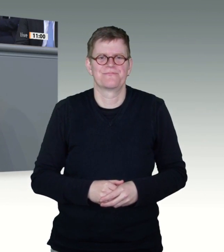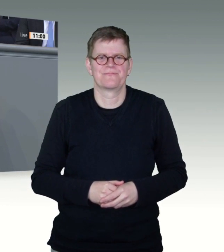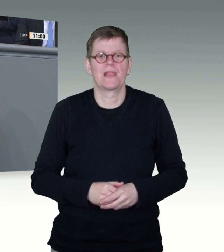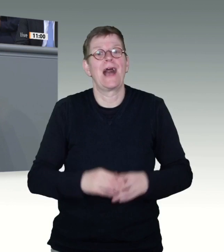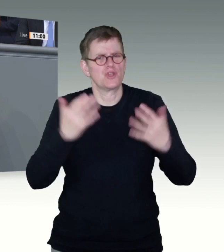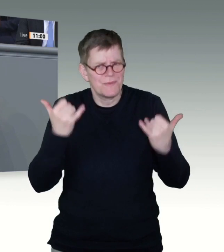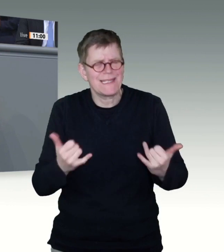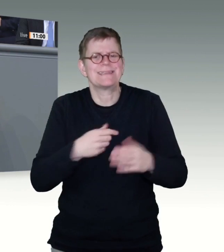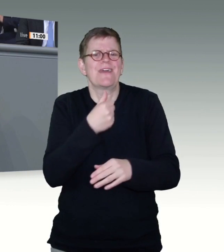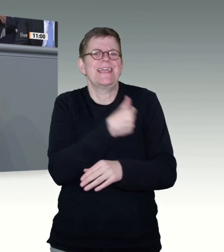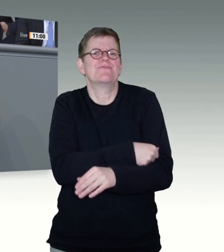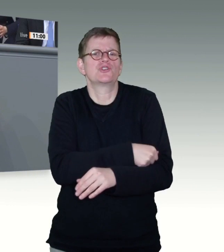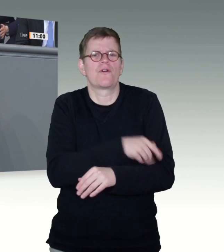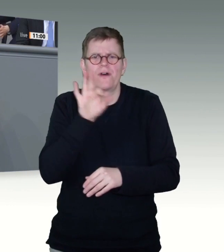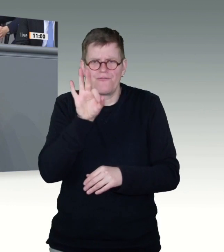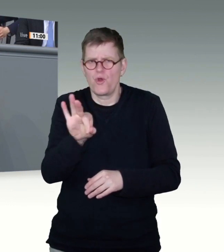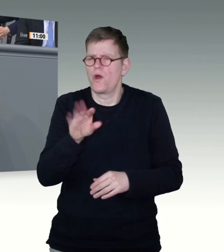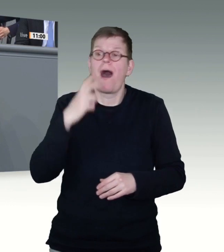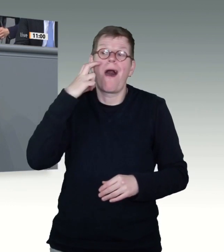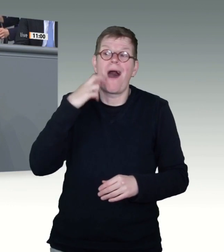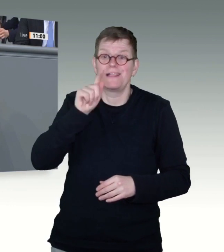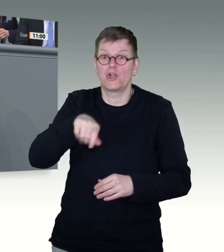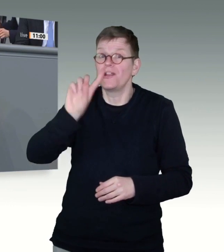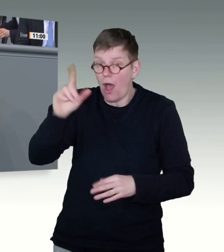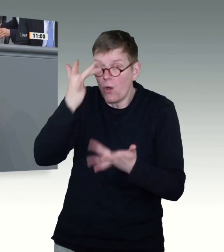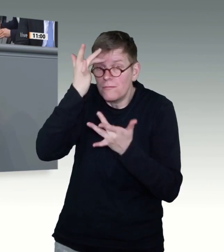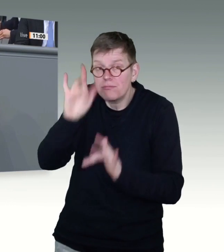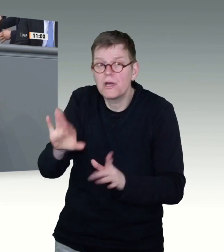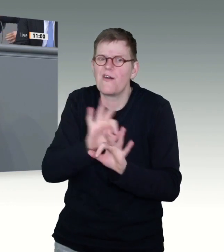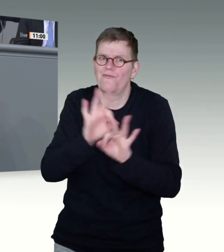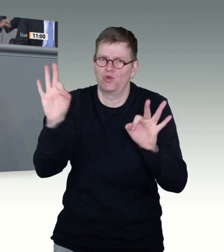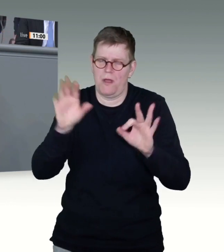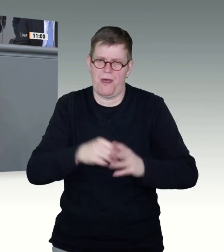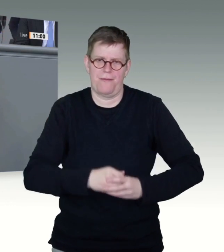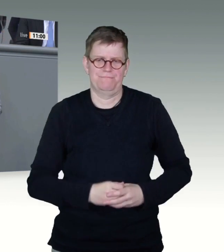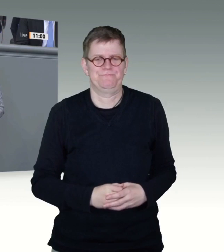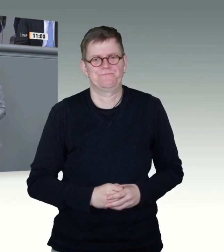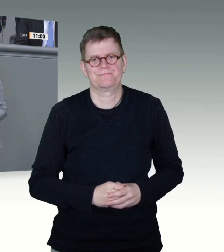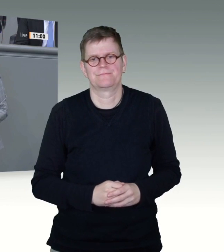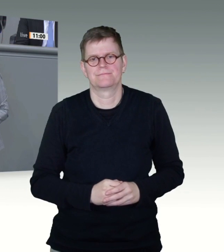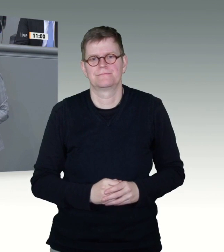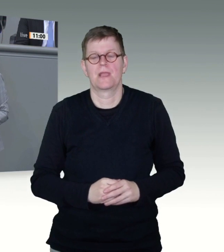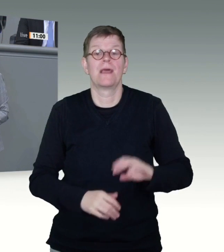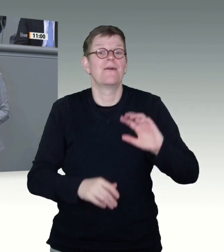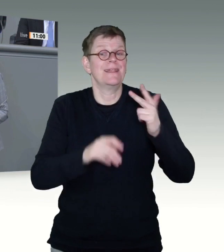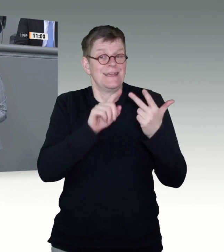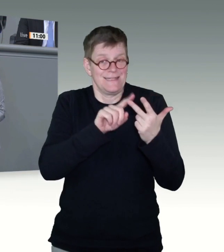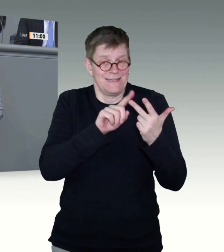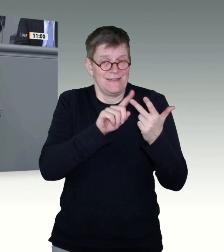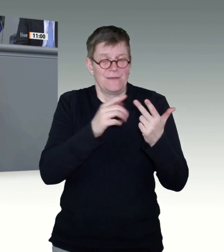Feststellung Nummer drei. Die Impfkampagne ist eine logistische Herausforderung, die mehr oder minder gut umgesetzt